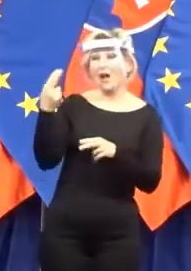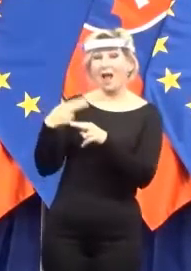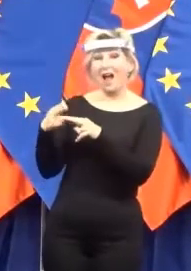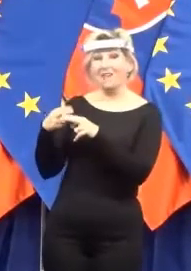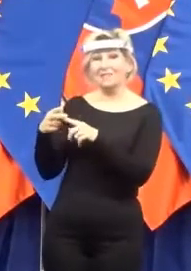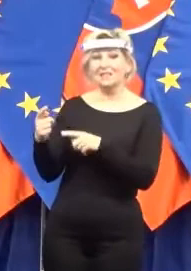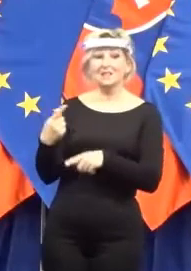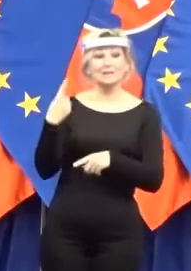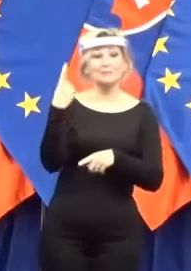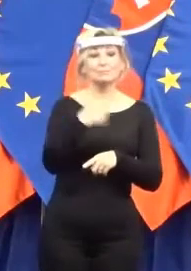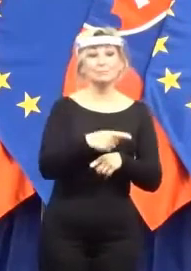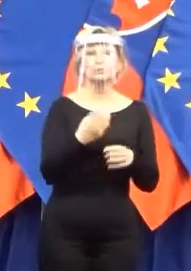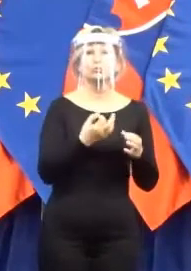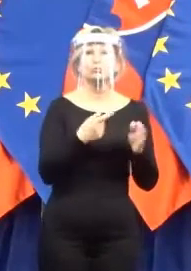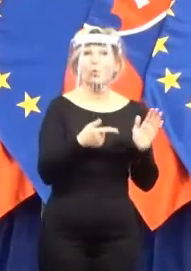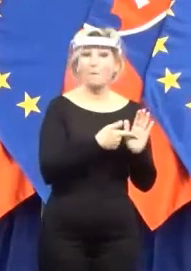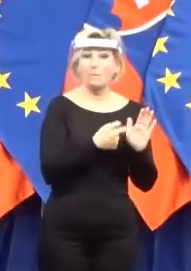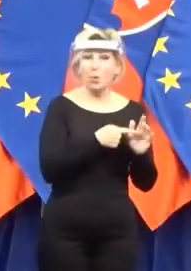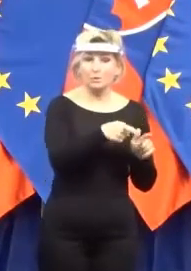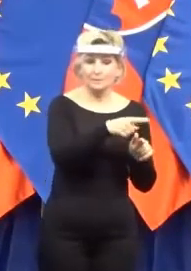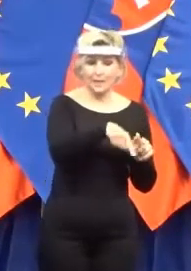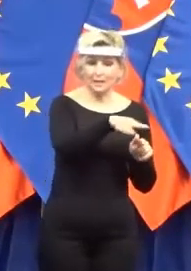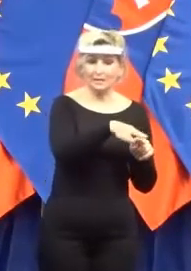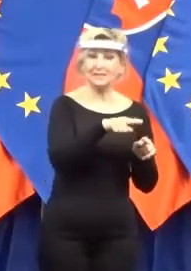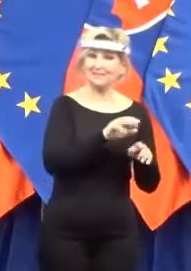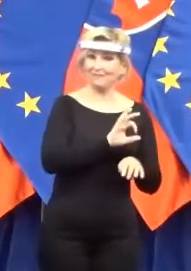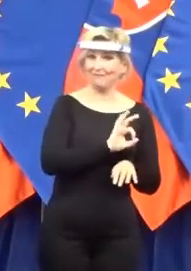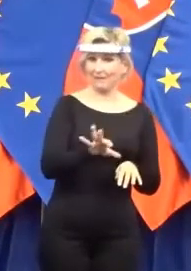realizovať a že či ich dokážu zvládnuť.